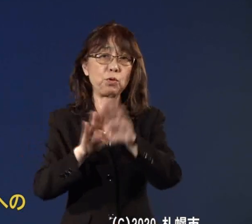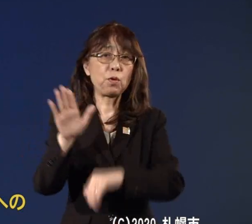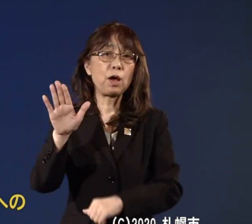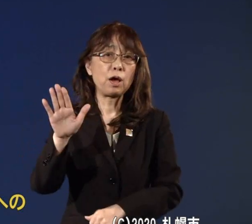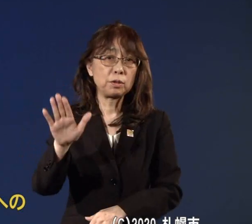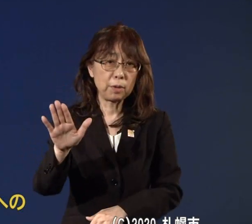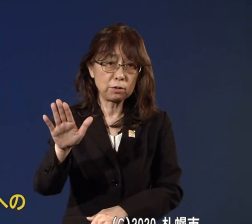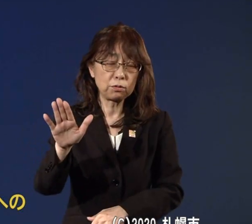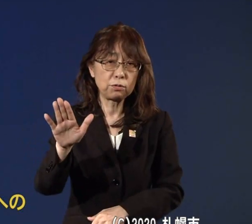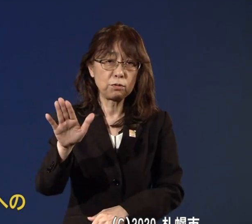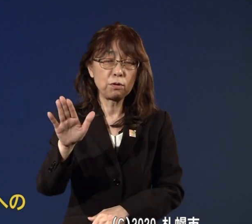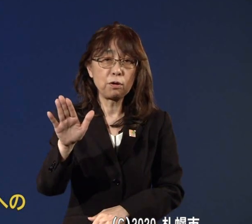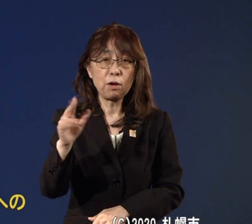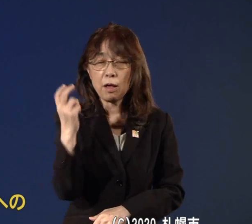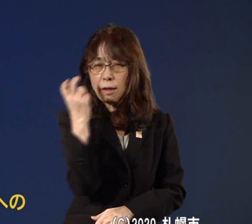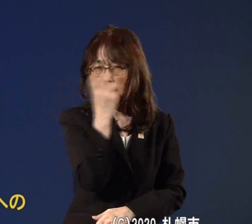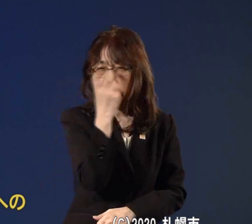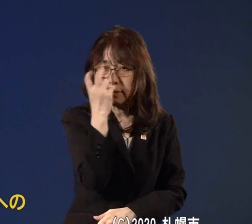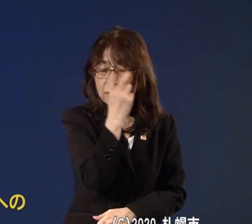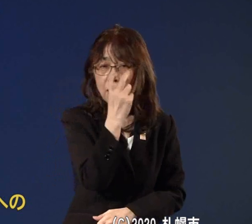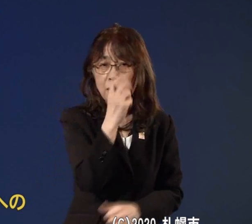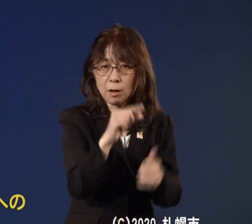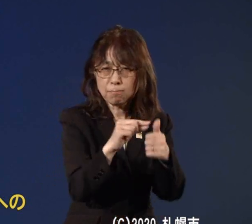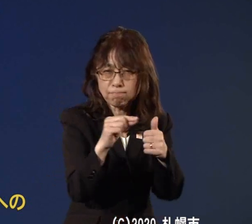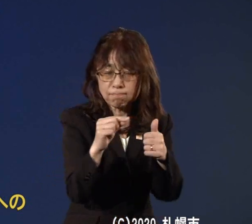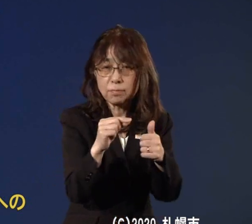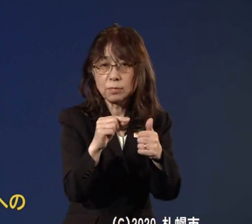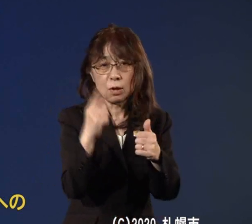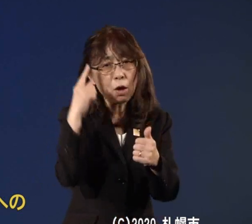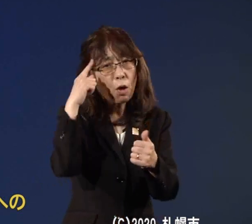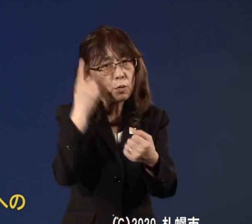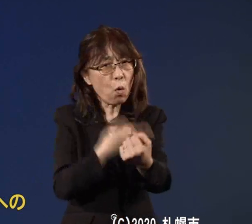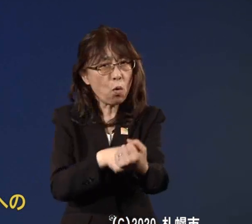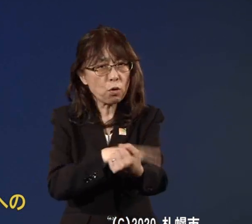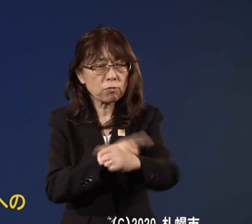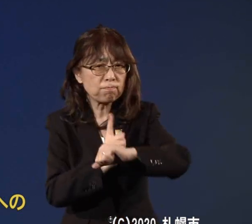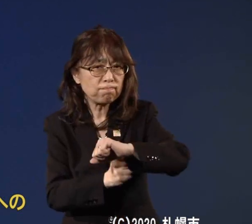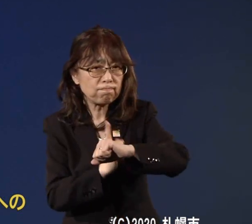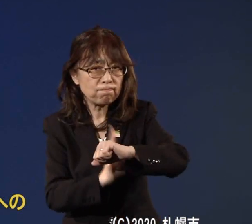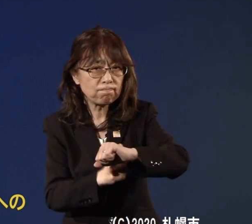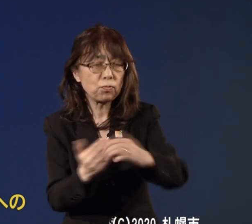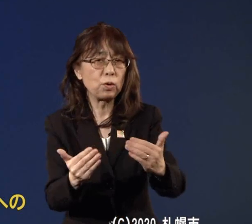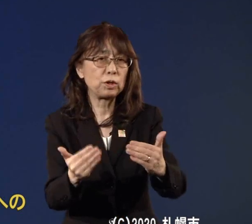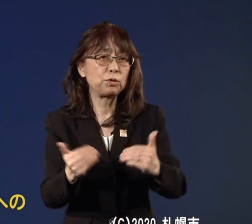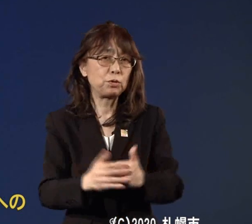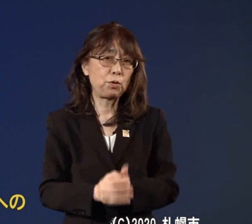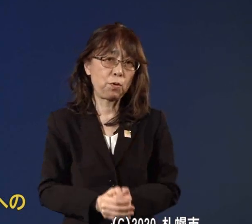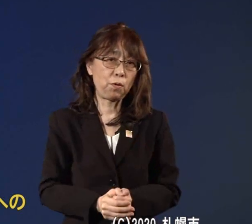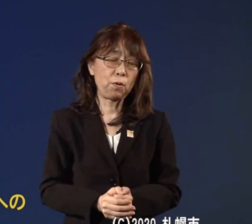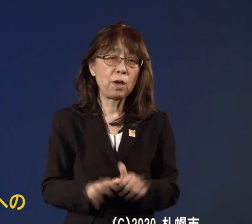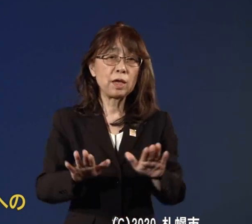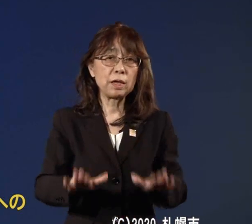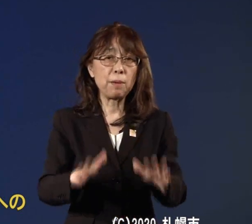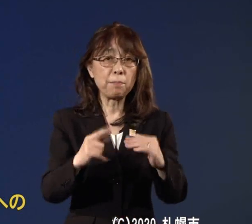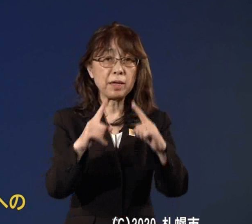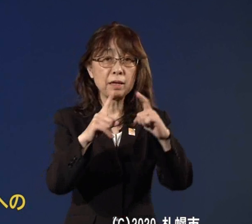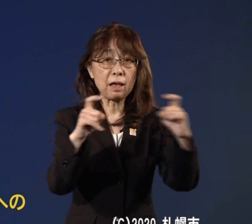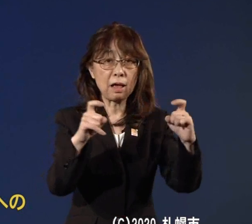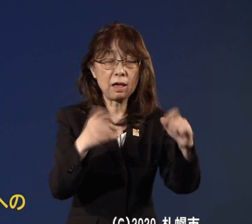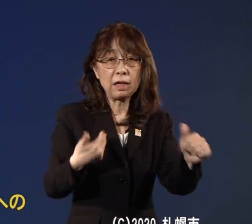検査能力の増強ということも必要になってまいります今民間に委託できる